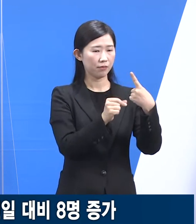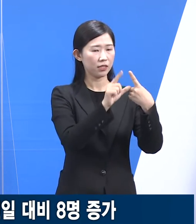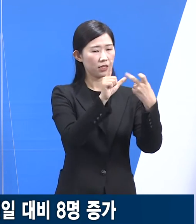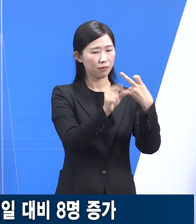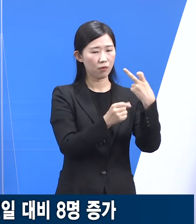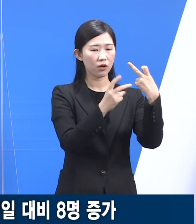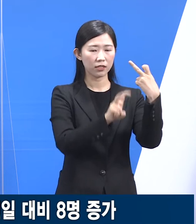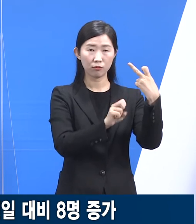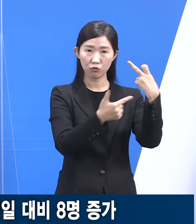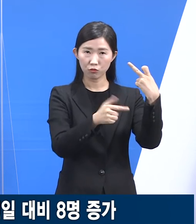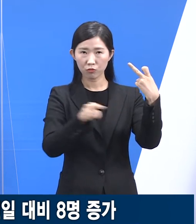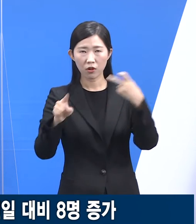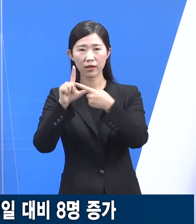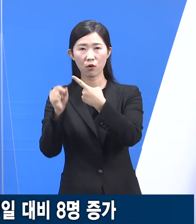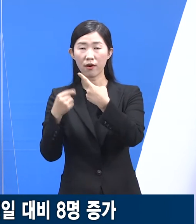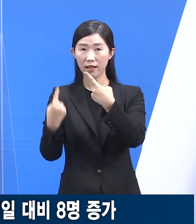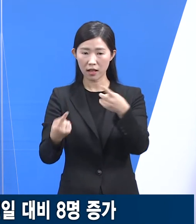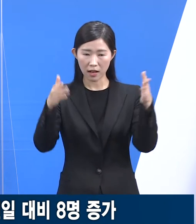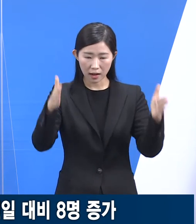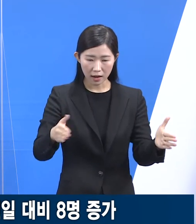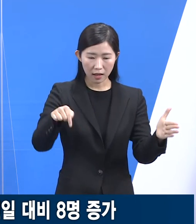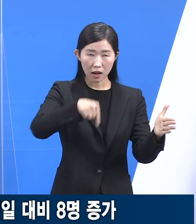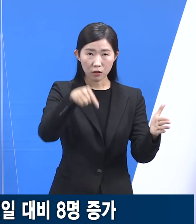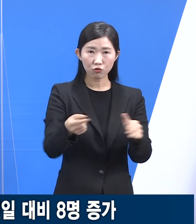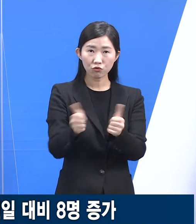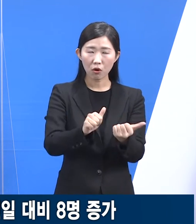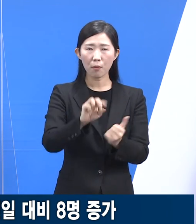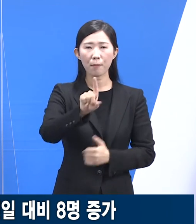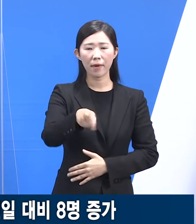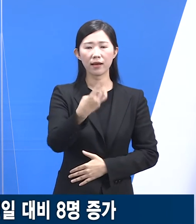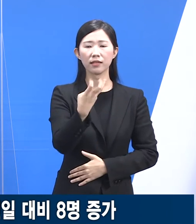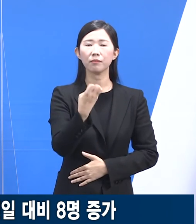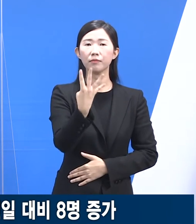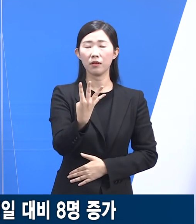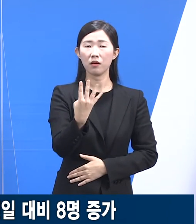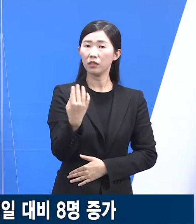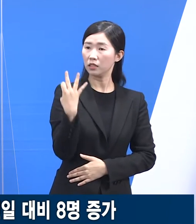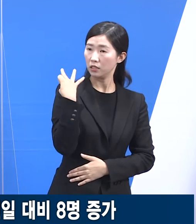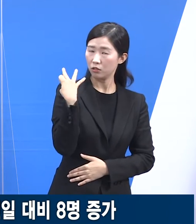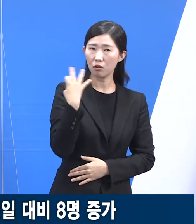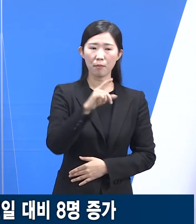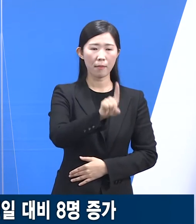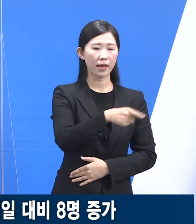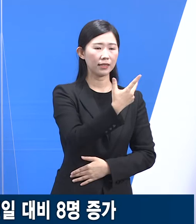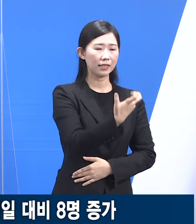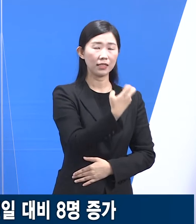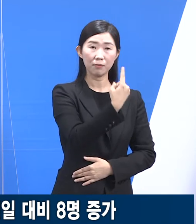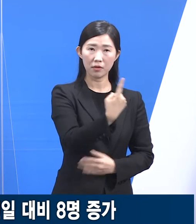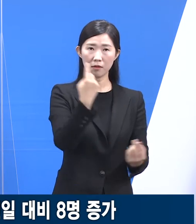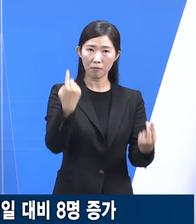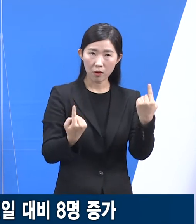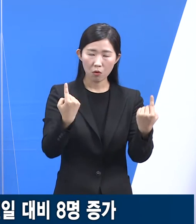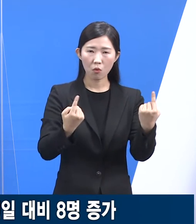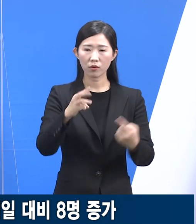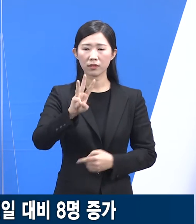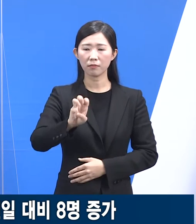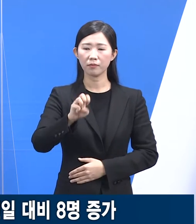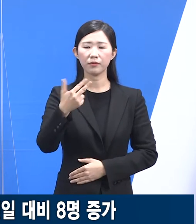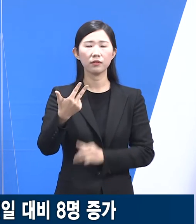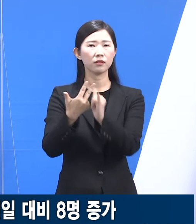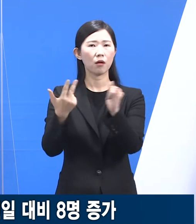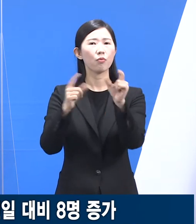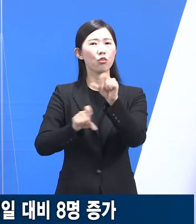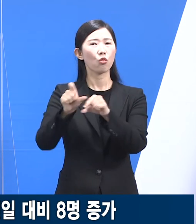주간 발생한 도내 사망자는 134명으로 전주의 171명 대비 37명 감소했습니다.